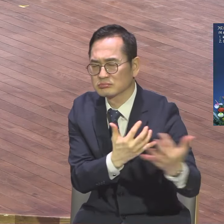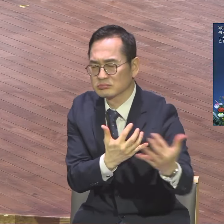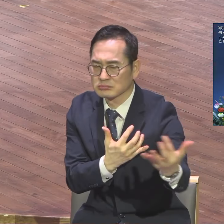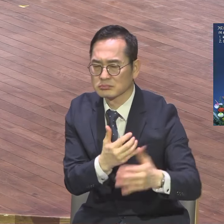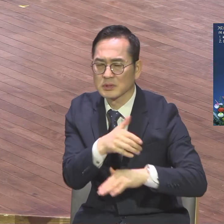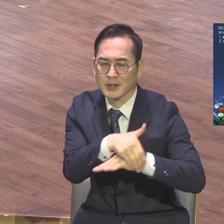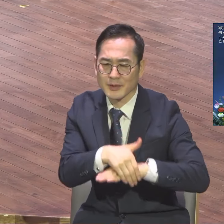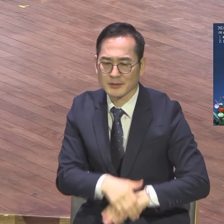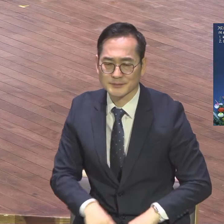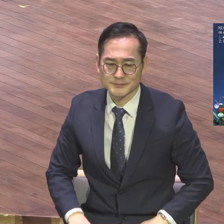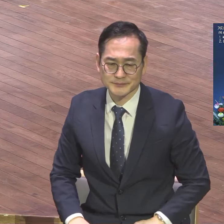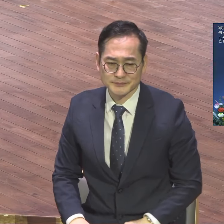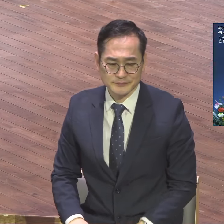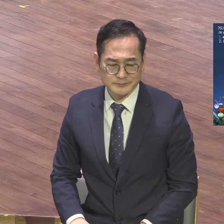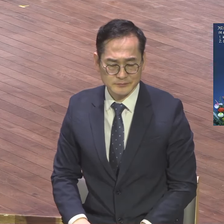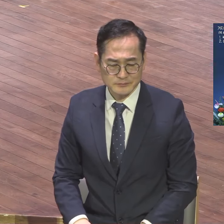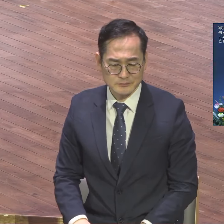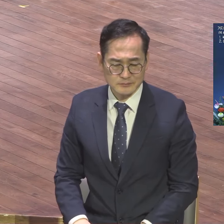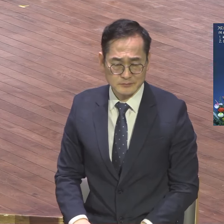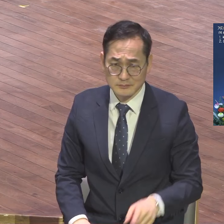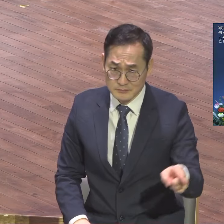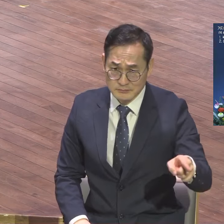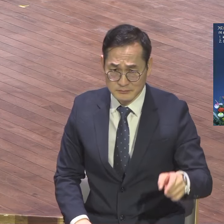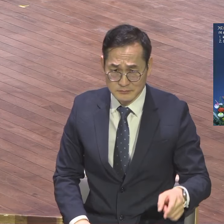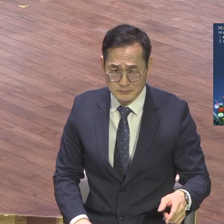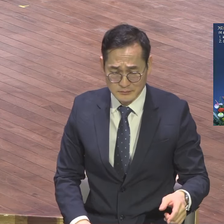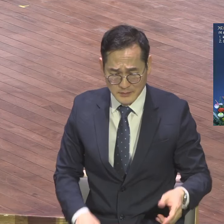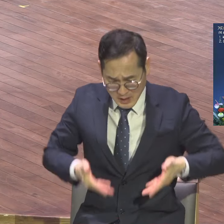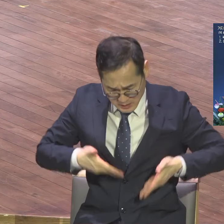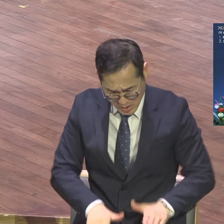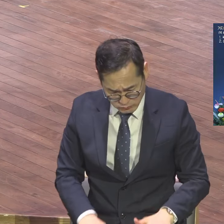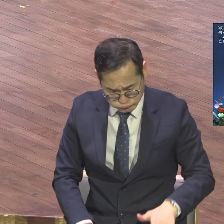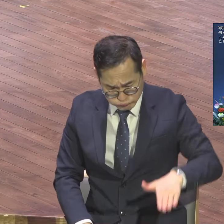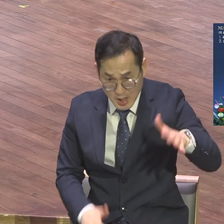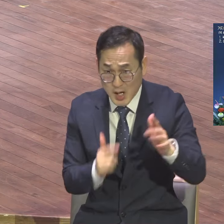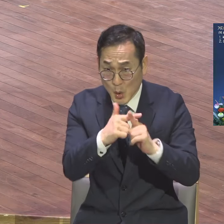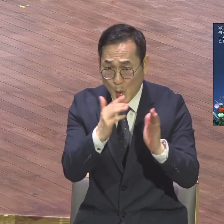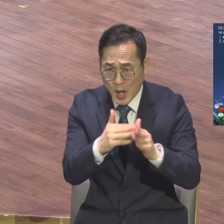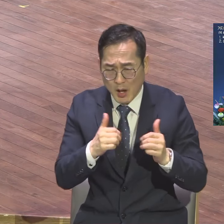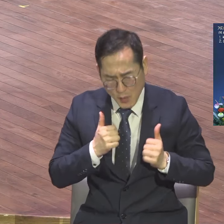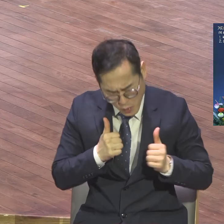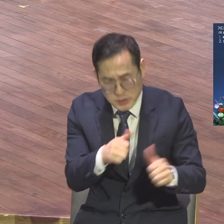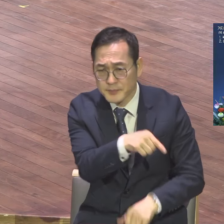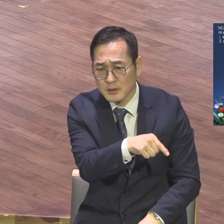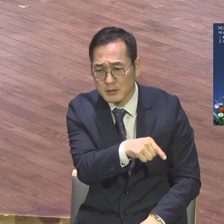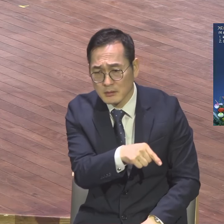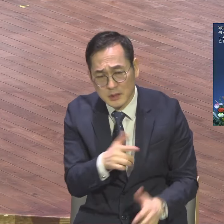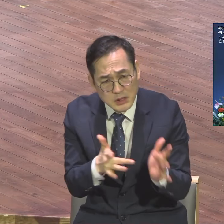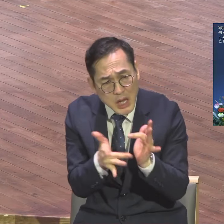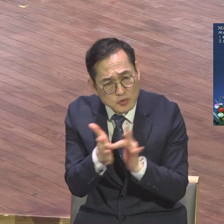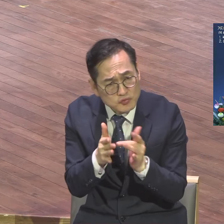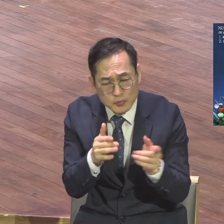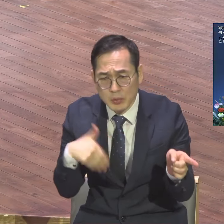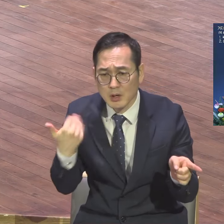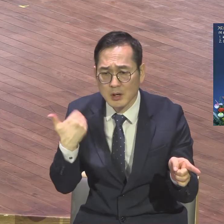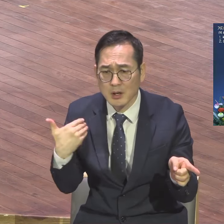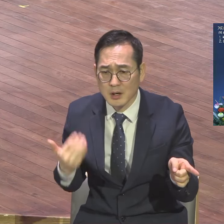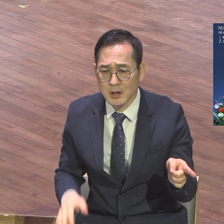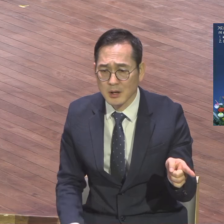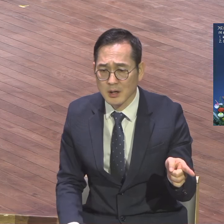어떻게 모태신앙으로 평생에 교회를 떠난지 없는데 이 정확한 답을 내가 몰랐단 말이에요 한국